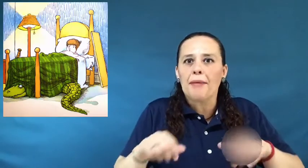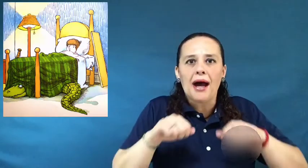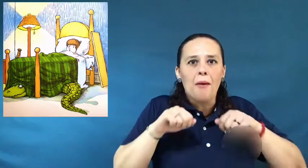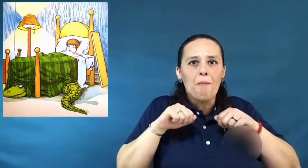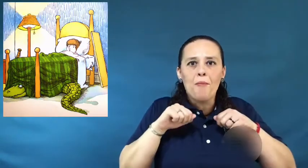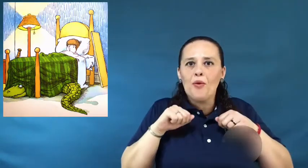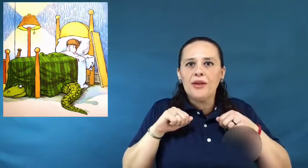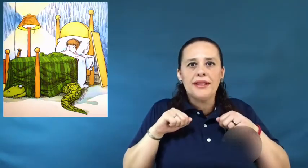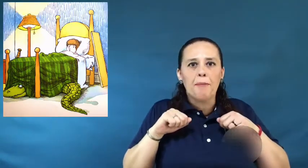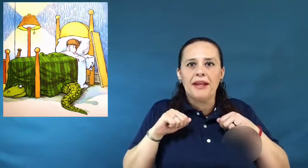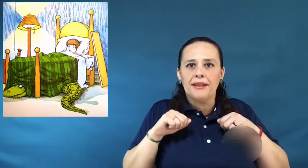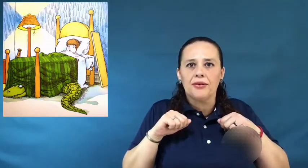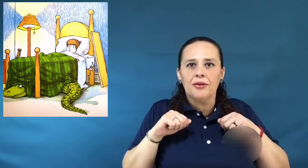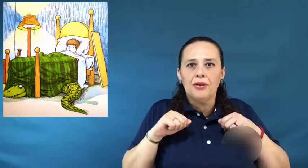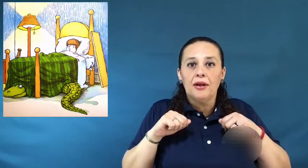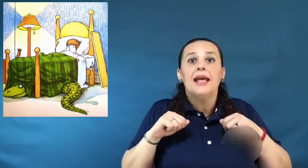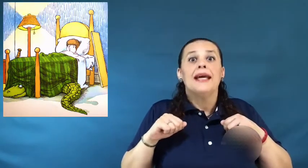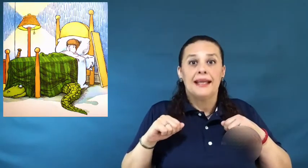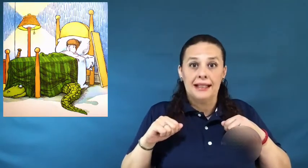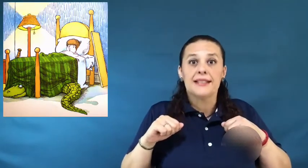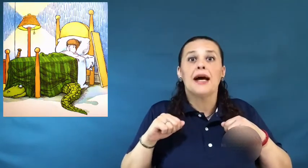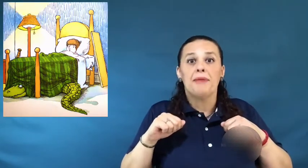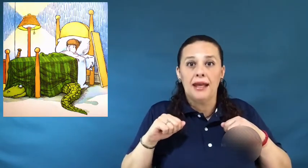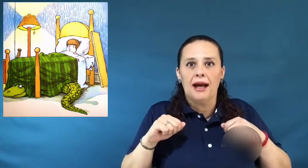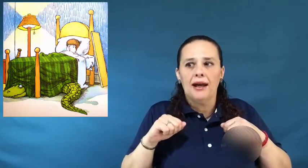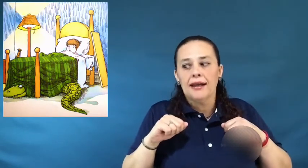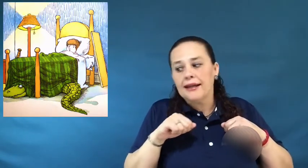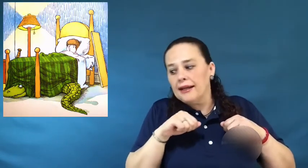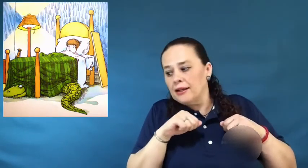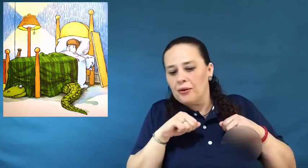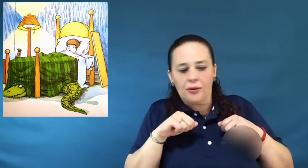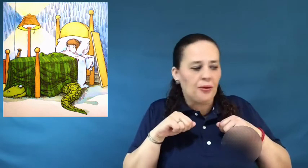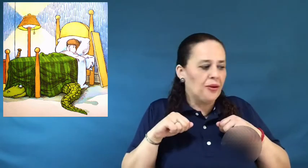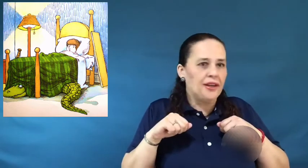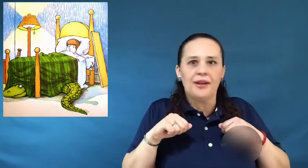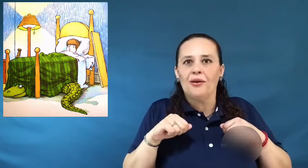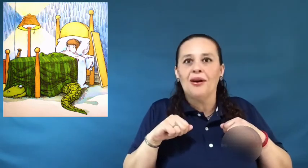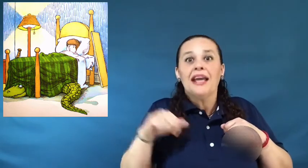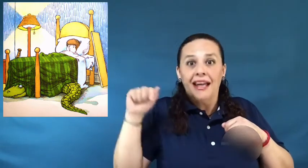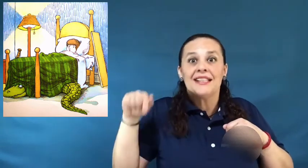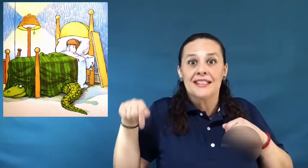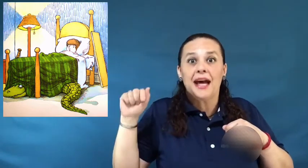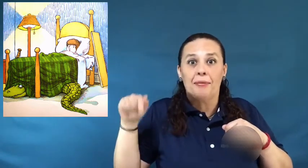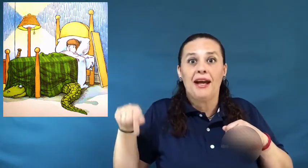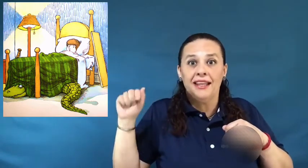muy tapadito, él sabía que el cocodrilo estaba ahí.